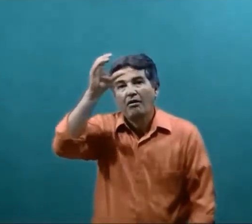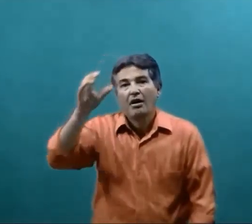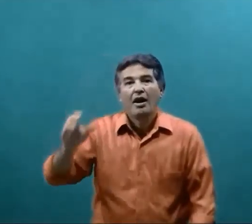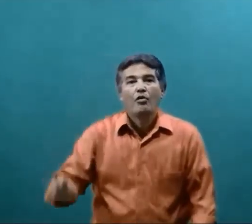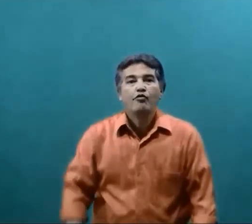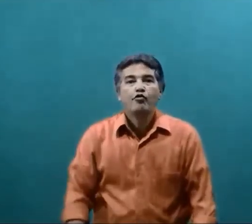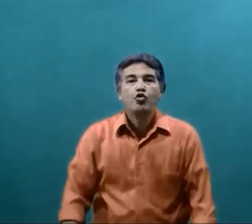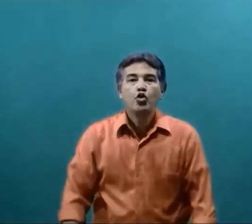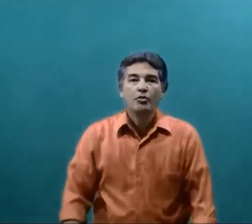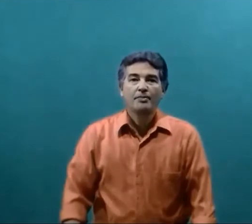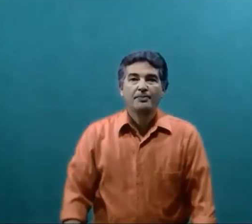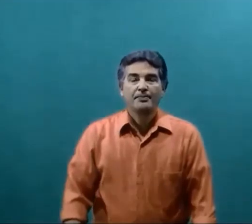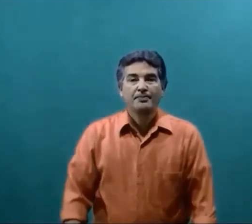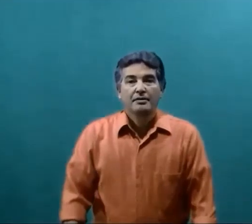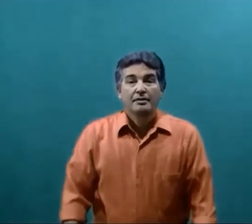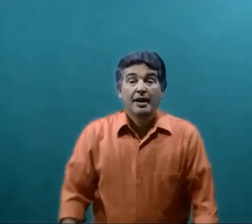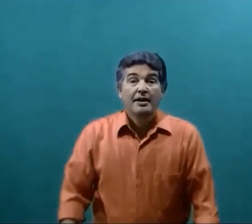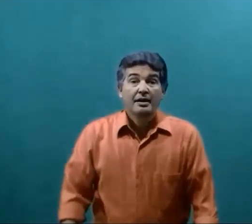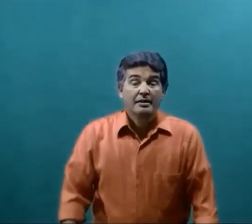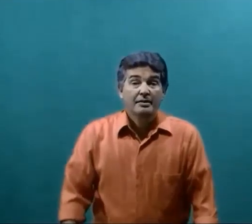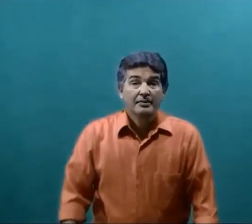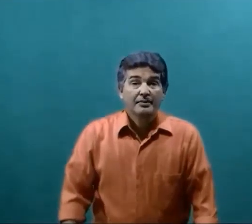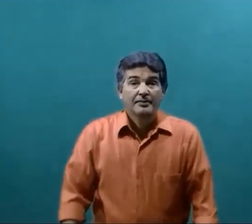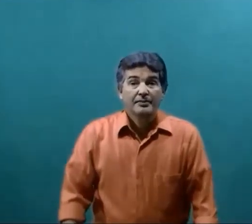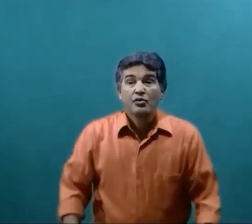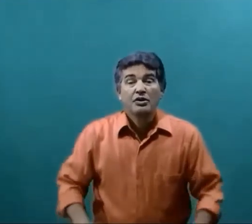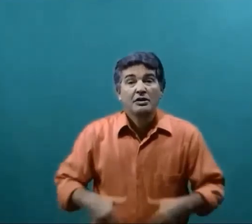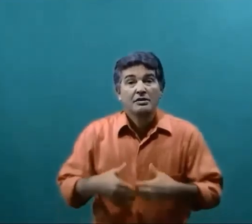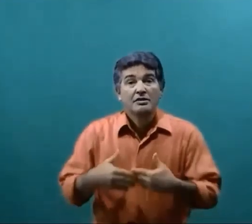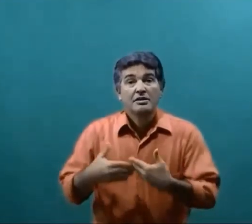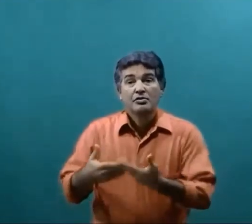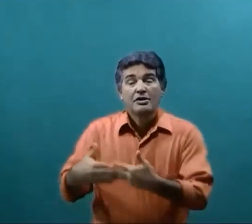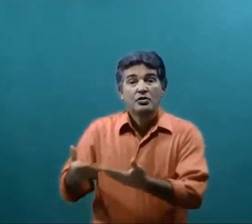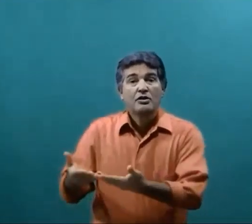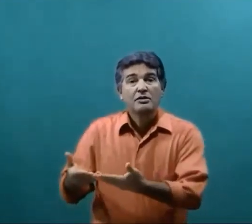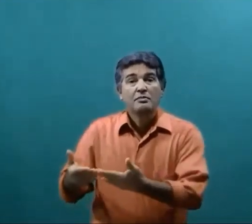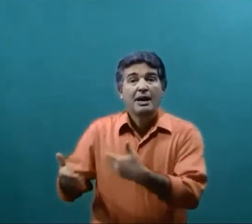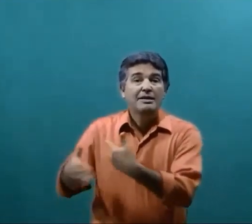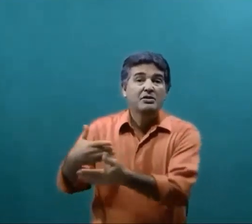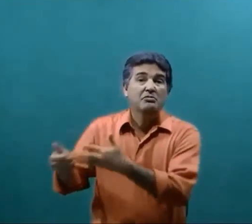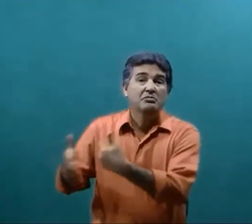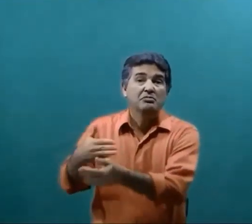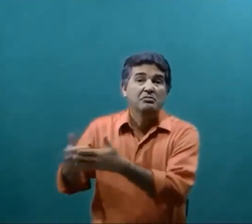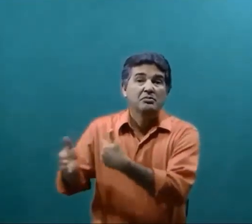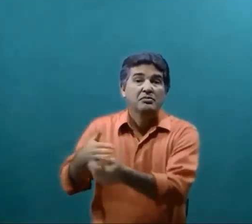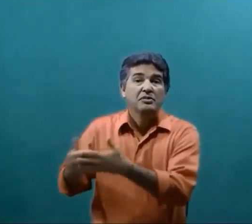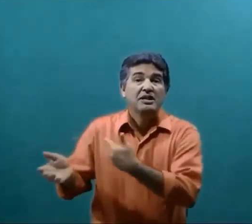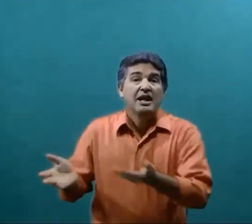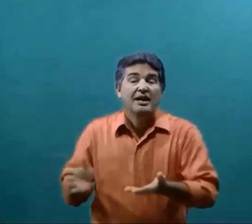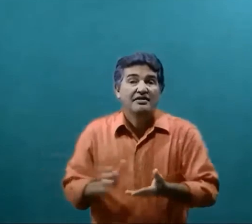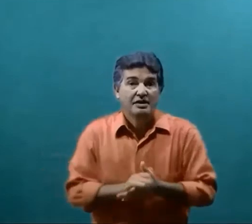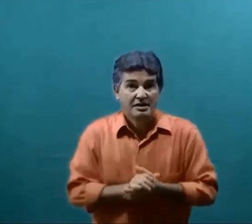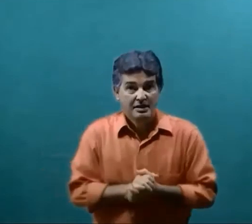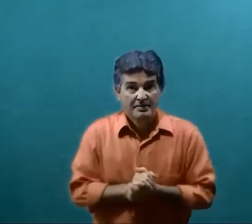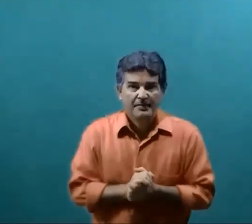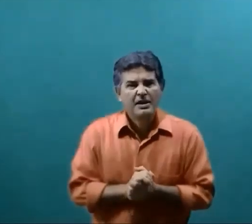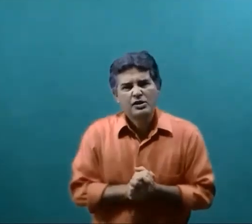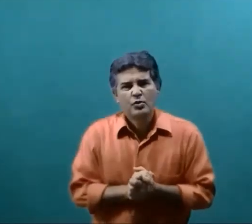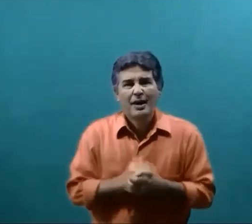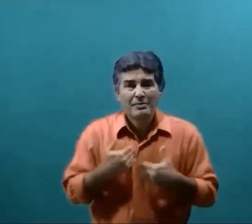É um furo Daí Muitas situações Passam Sem relevância E isso Para